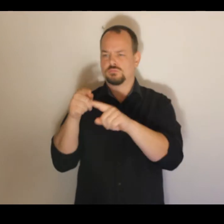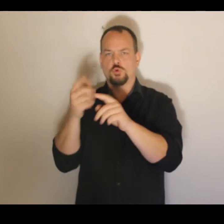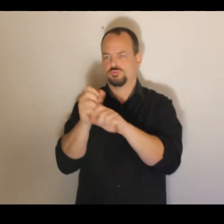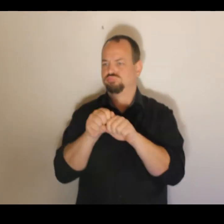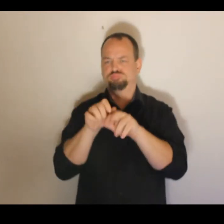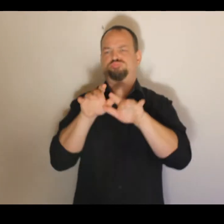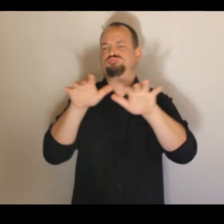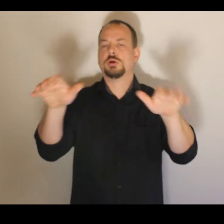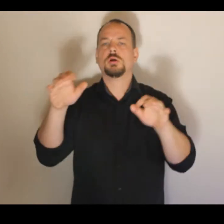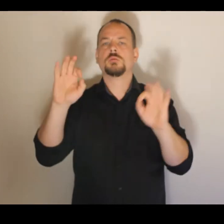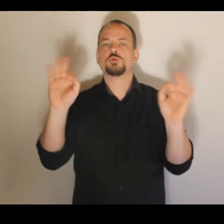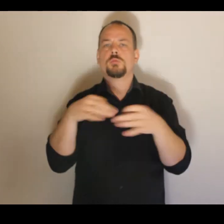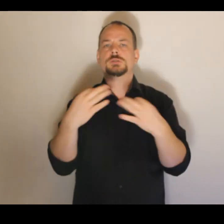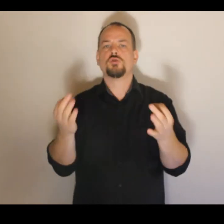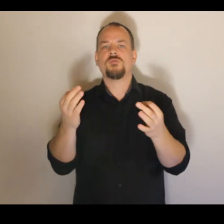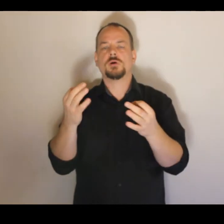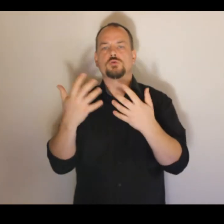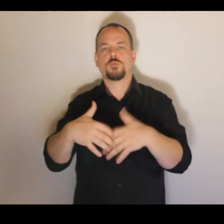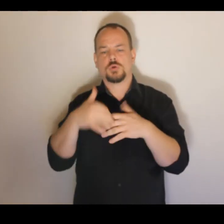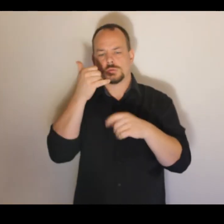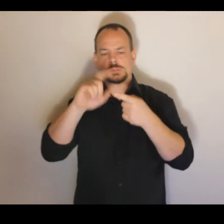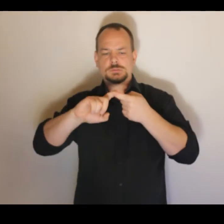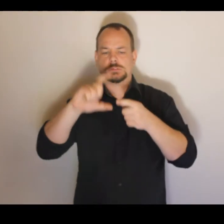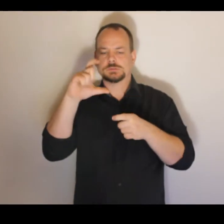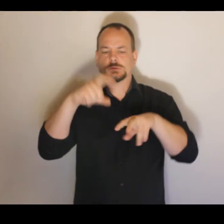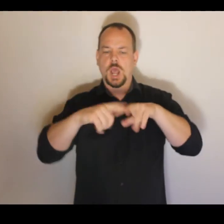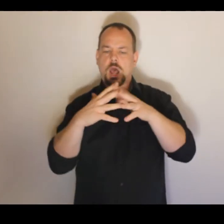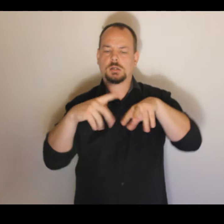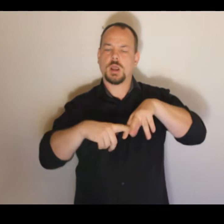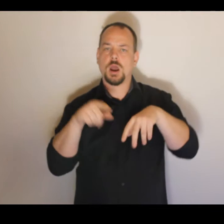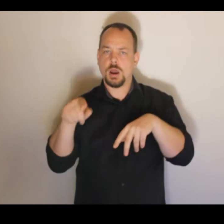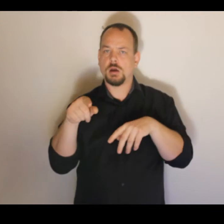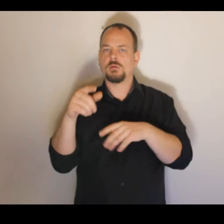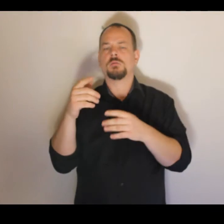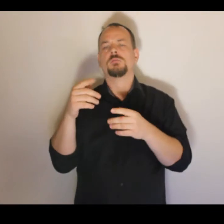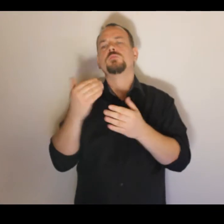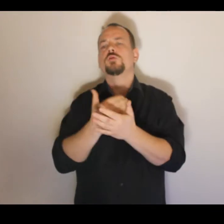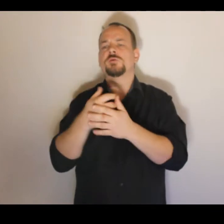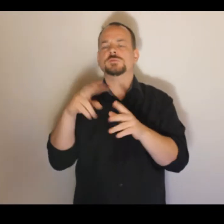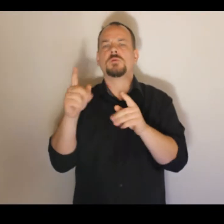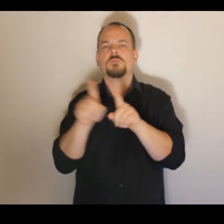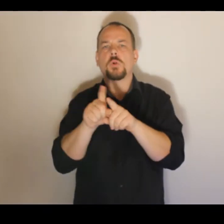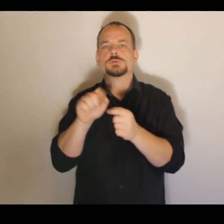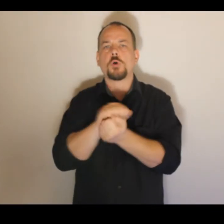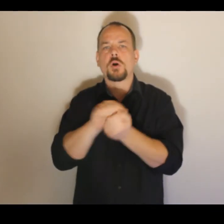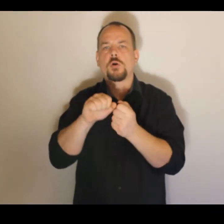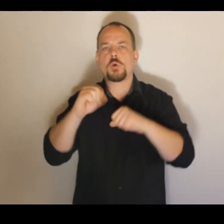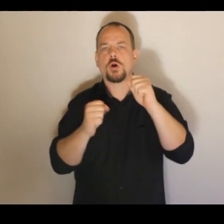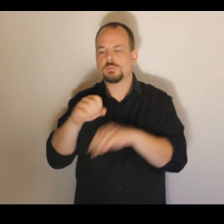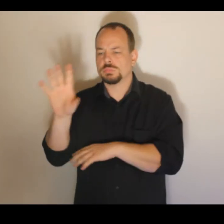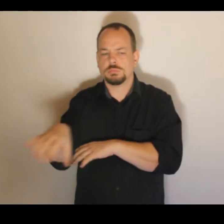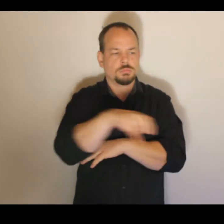robot Skara s velmi přesným opakovaným pohybem, který se dneska využívá v těch průmyslových aplikacích. Ty